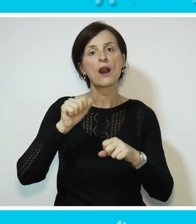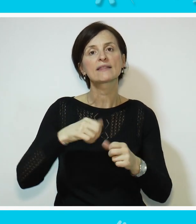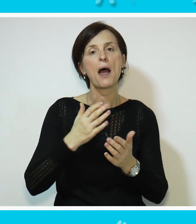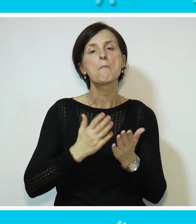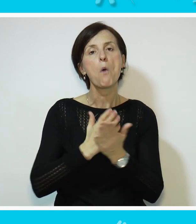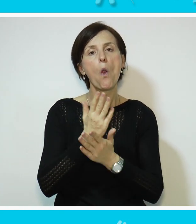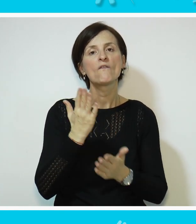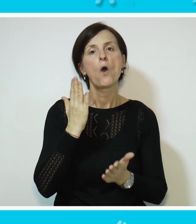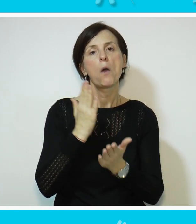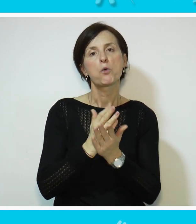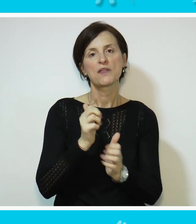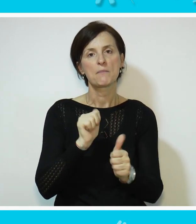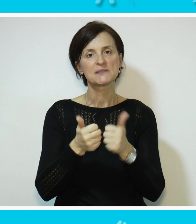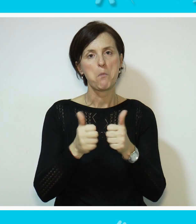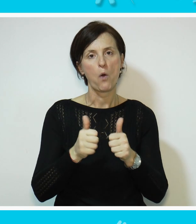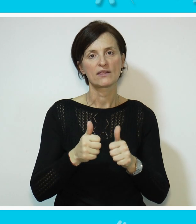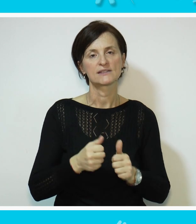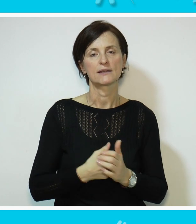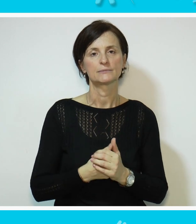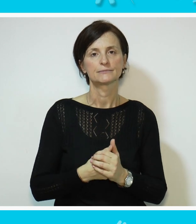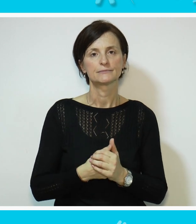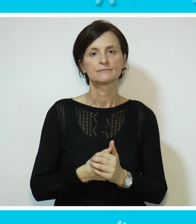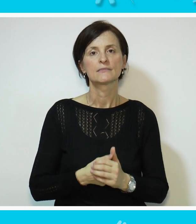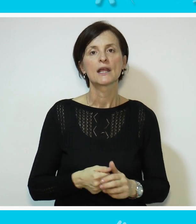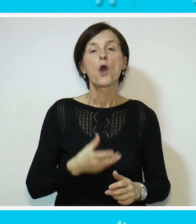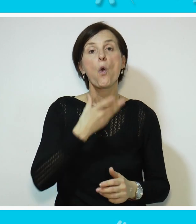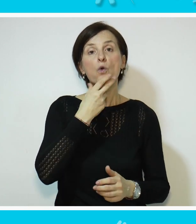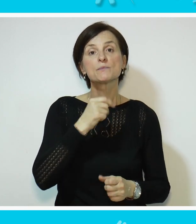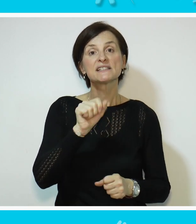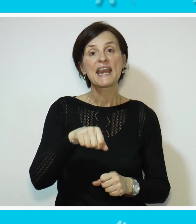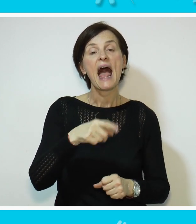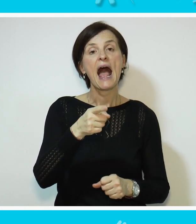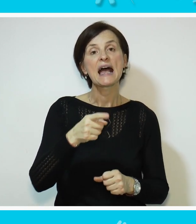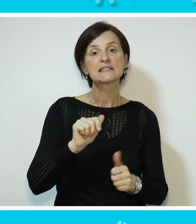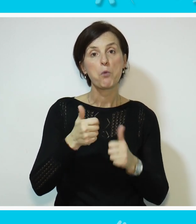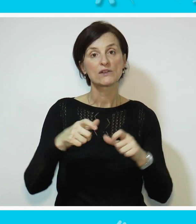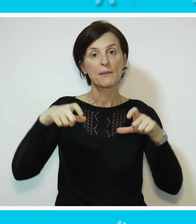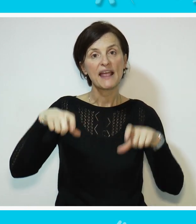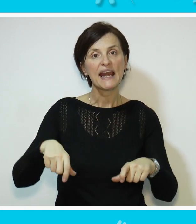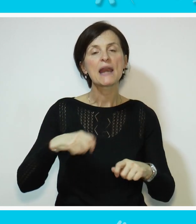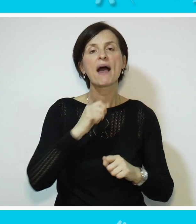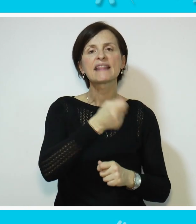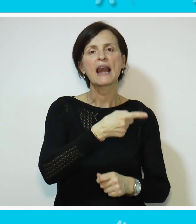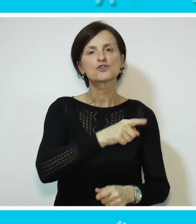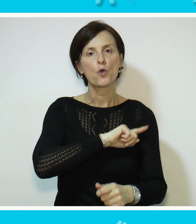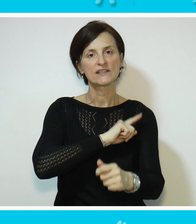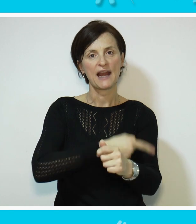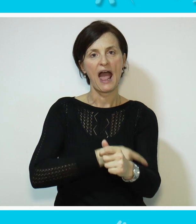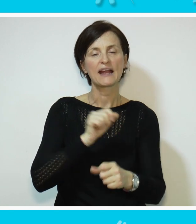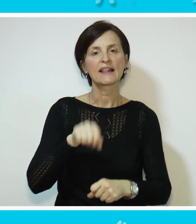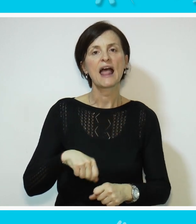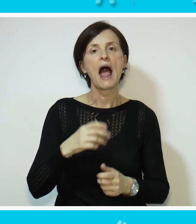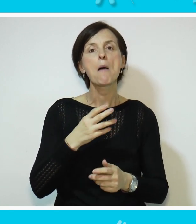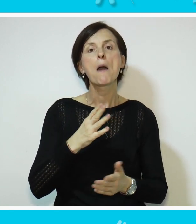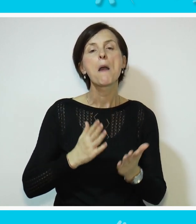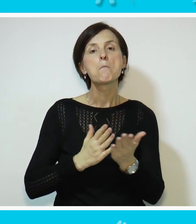odlučila da se bavim sportom i da to bude deo mene. Uspesi na sportskim terenima dali su joj